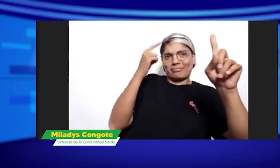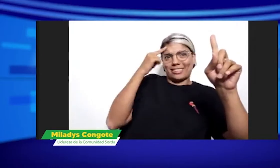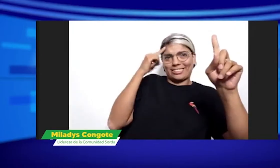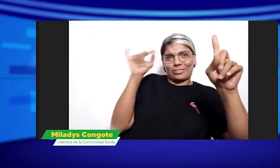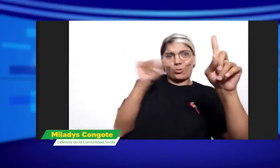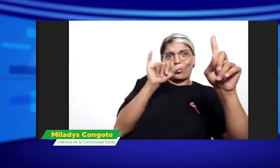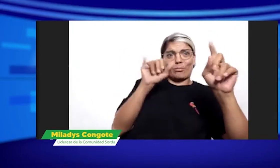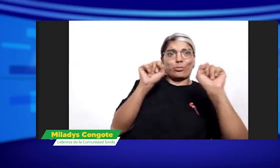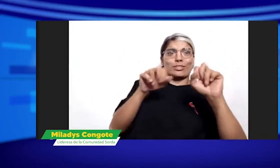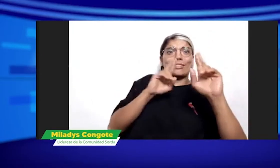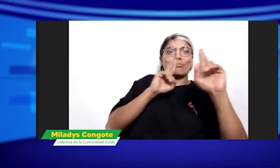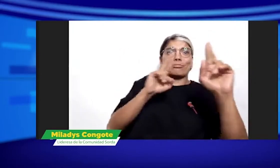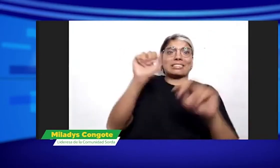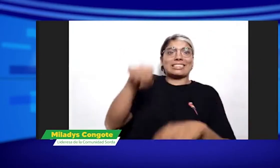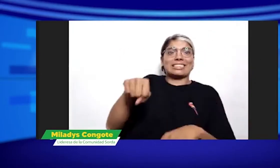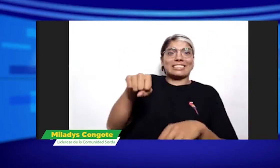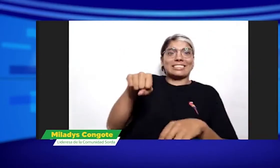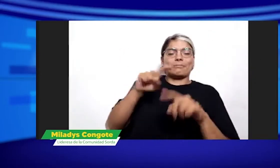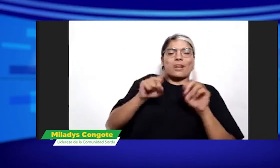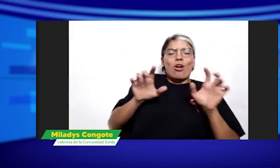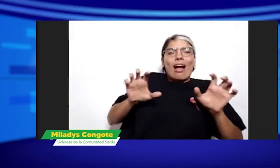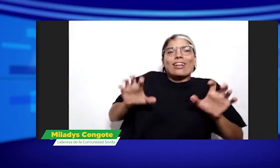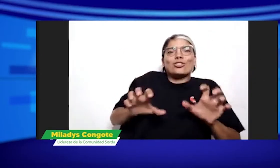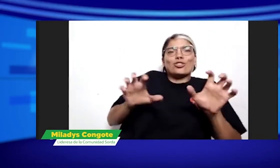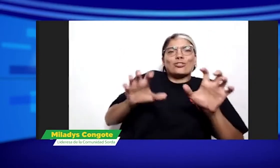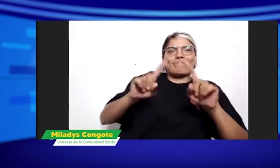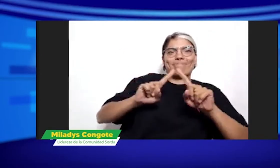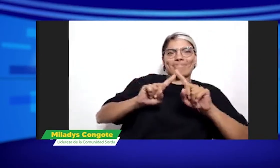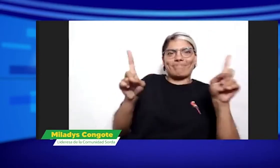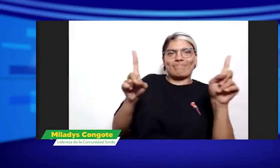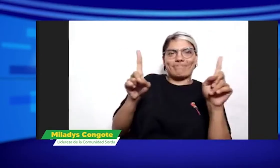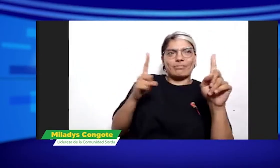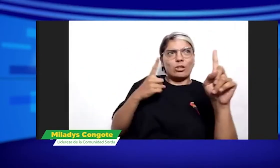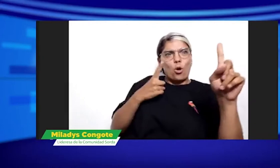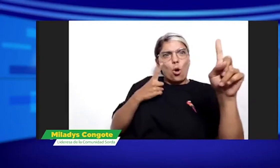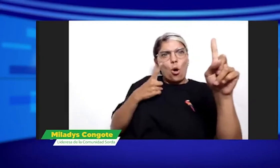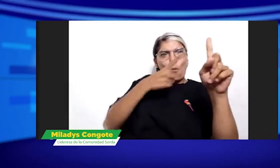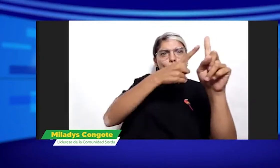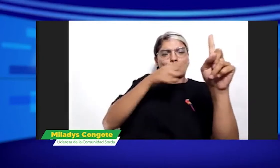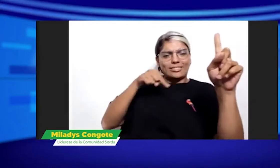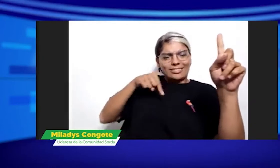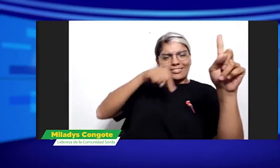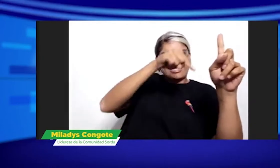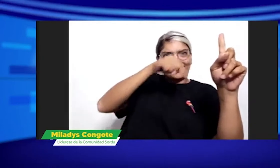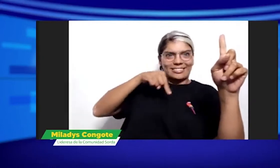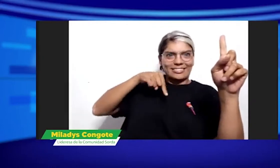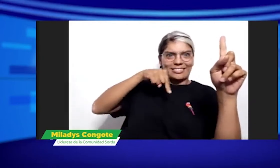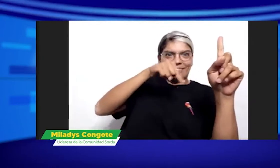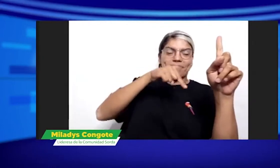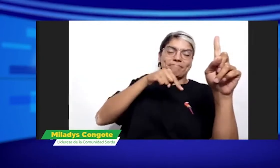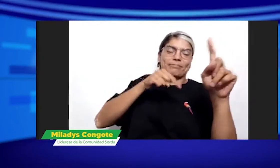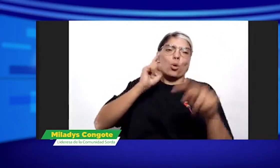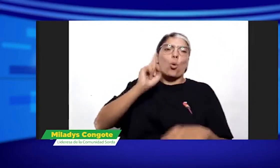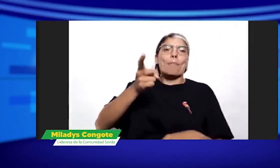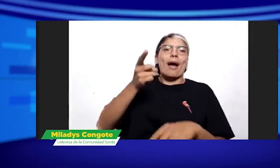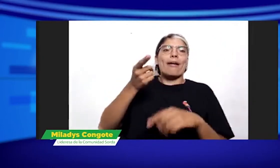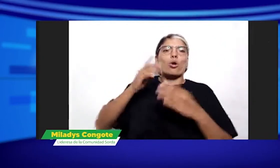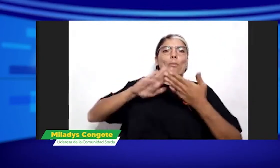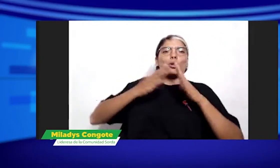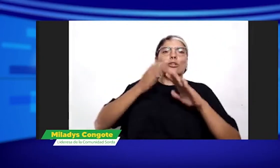desde la posición de Cinda y Mía. Tenemos un entendimiento similar, pero en el proceso,